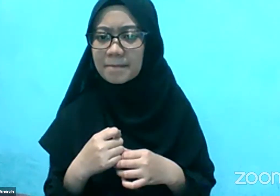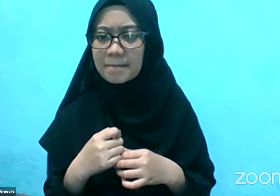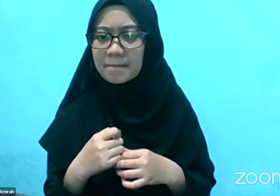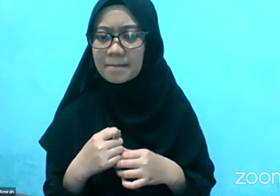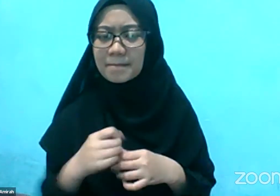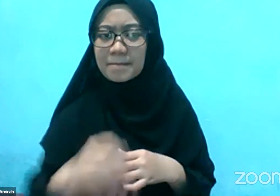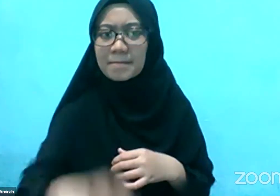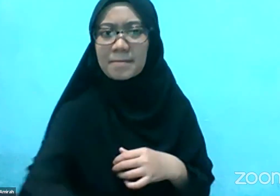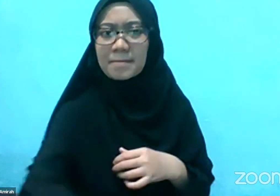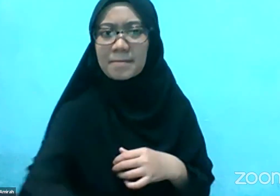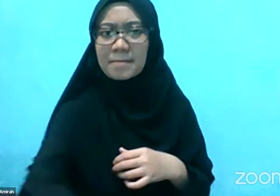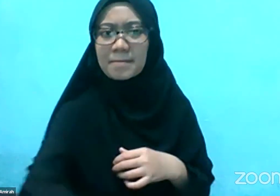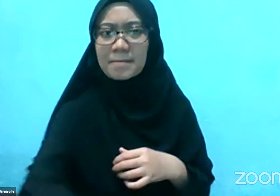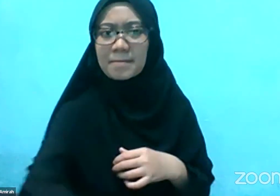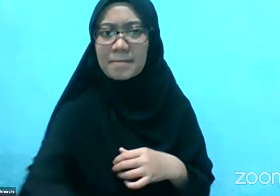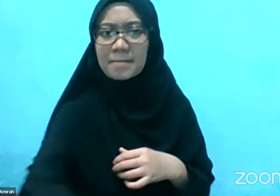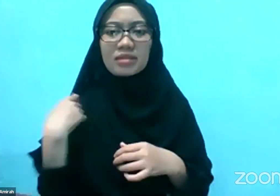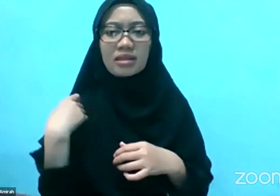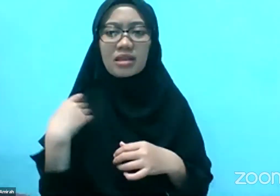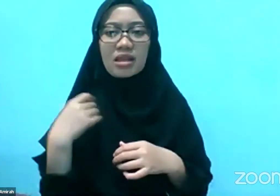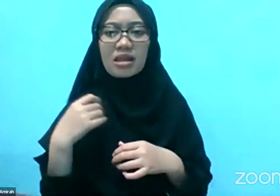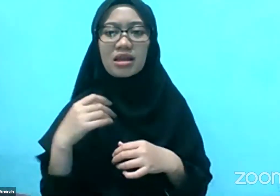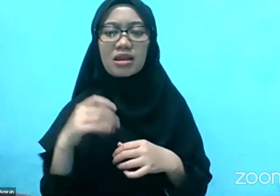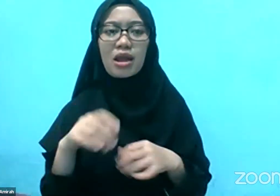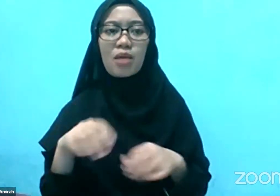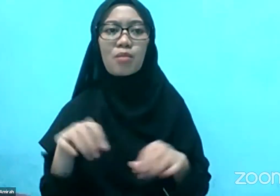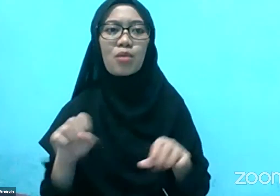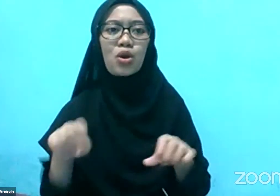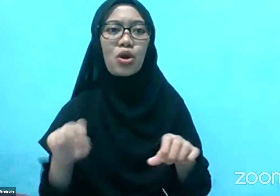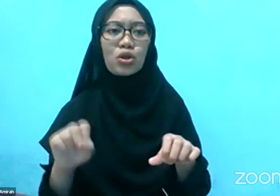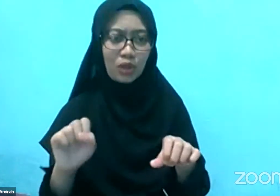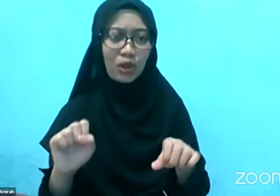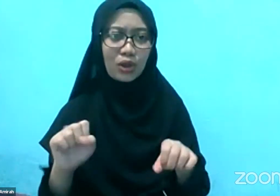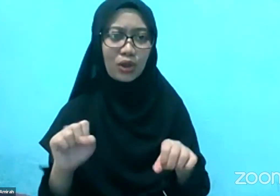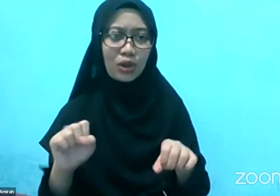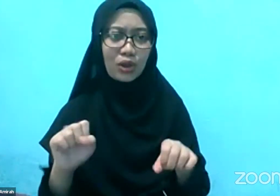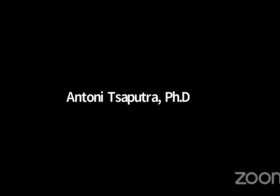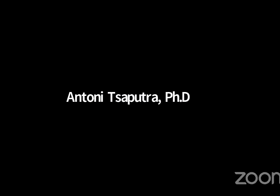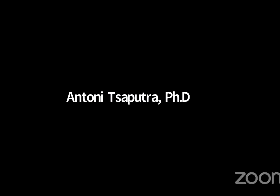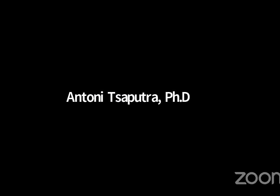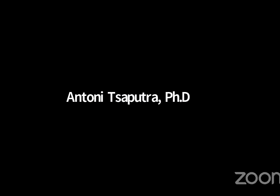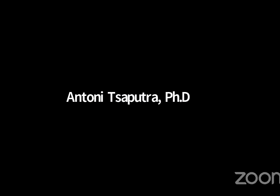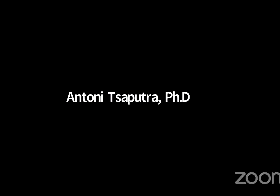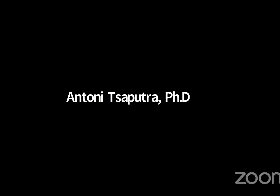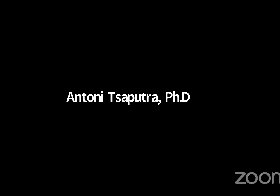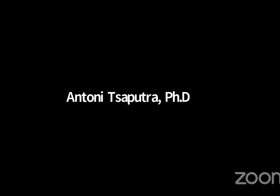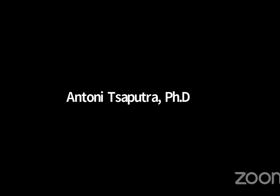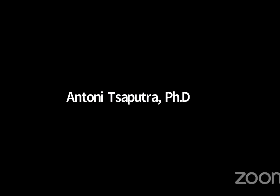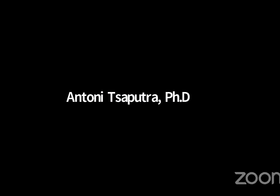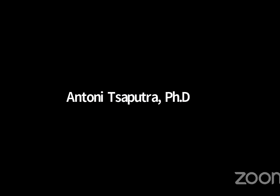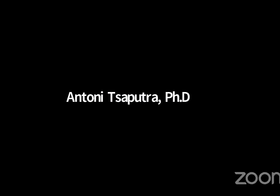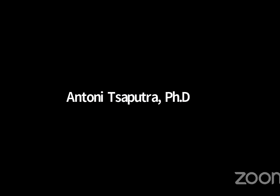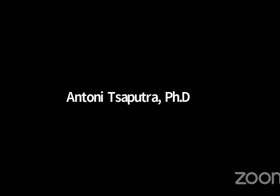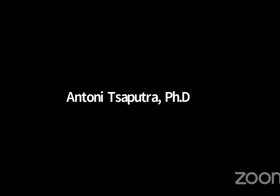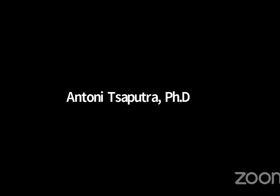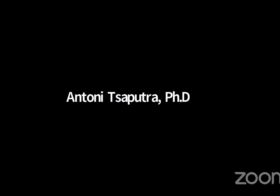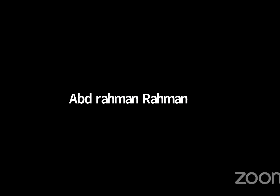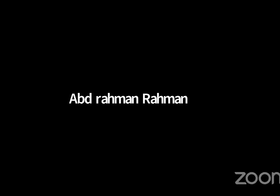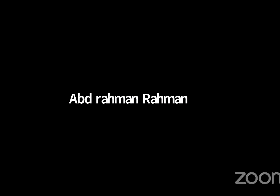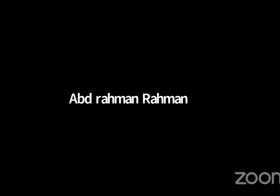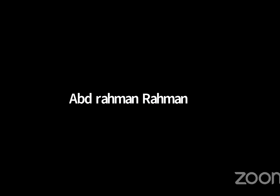Nah, Saya jawab Saya lebih senang cucu Saida Asik